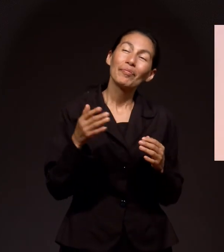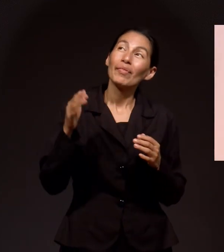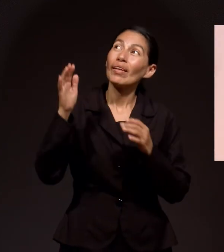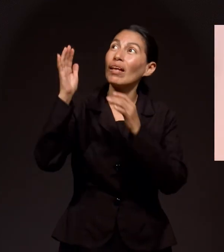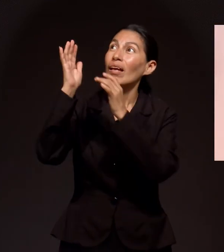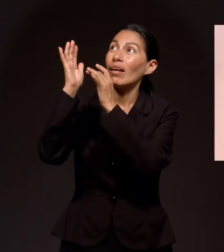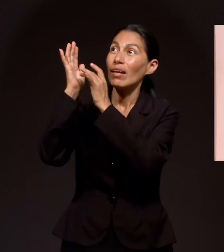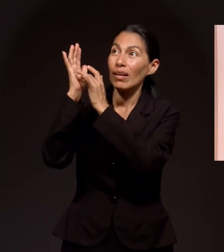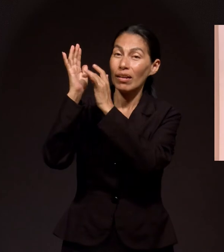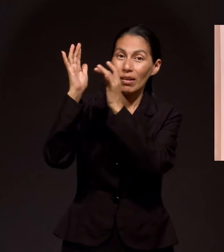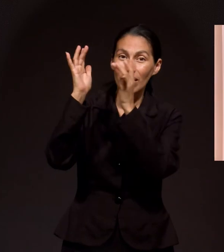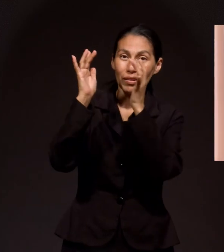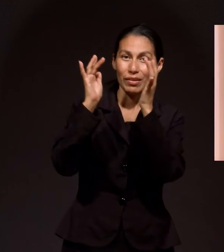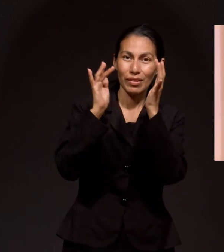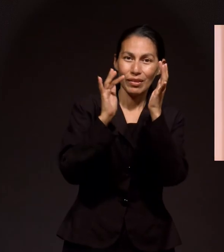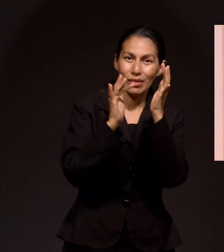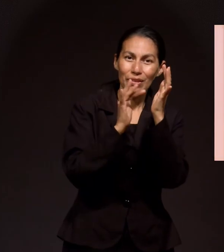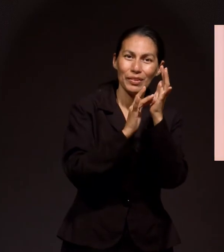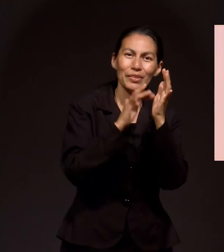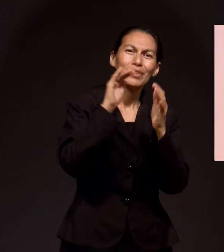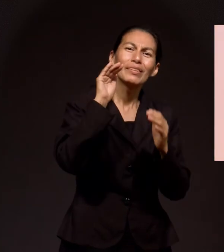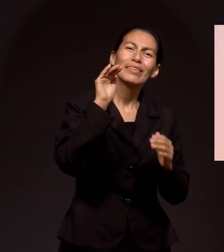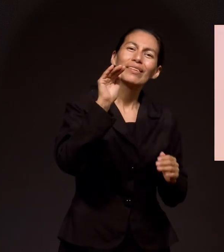Jesús te llama